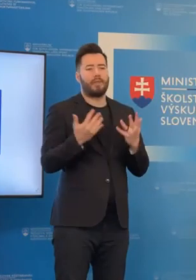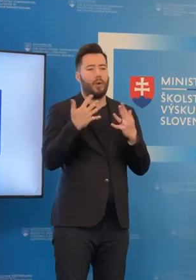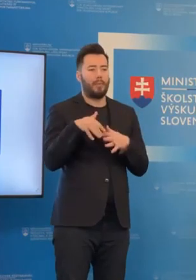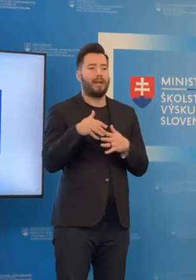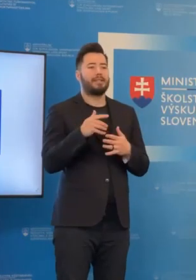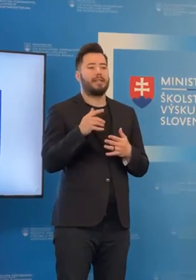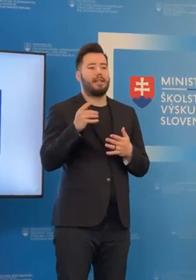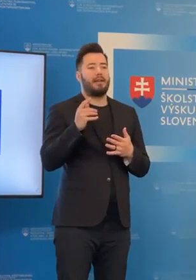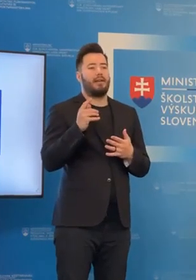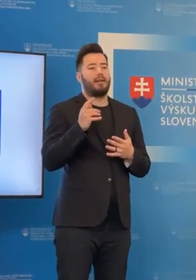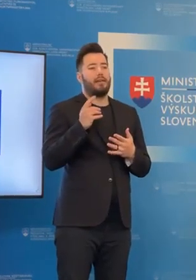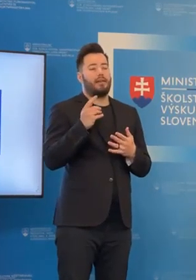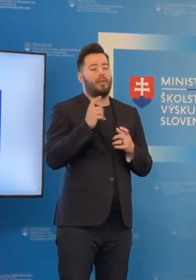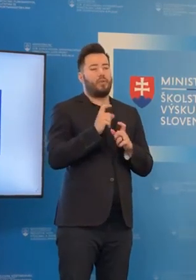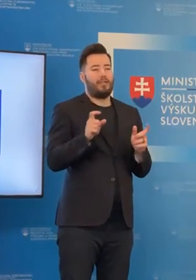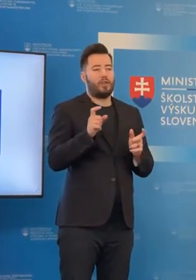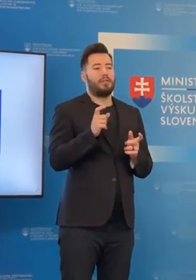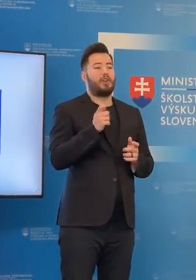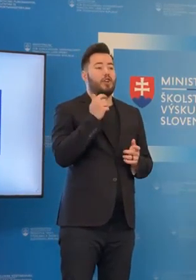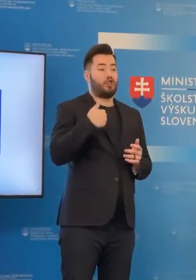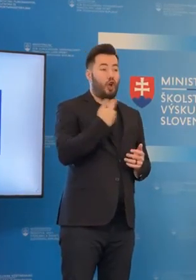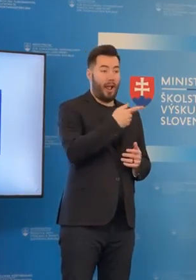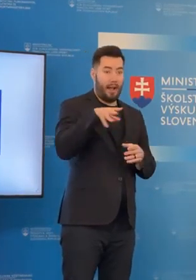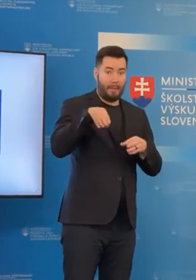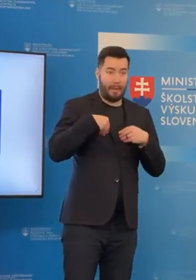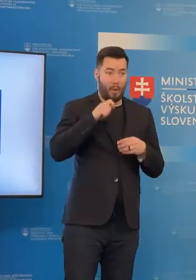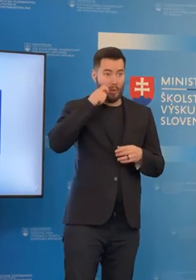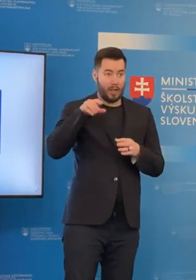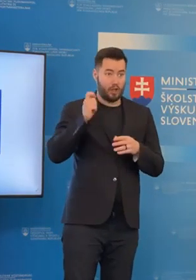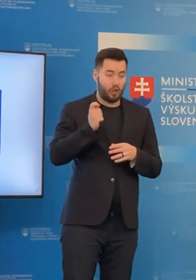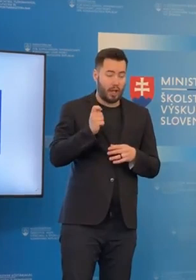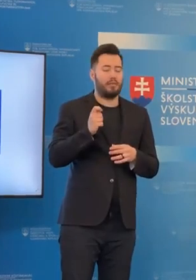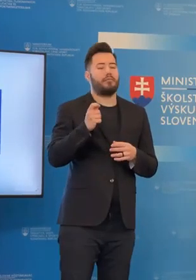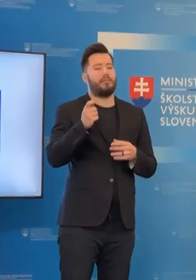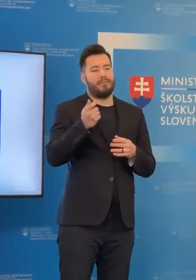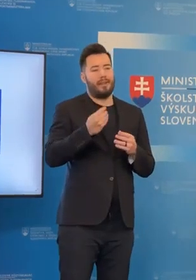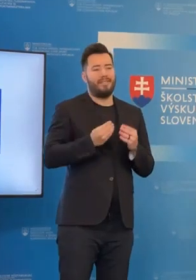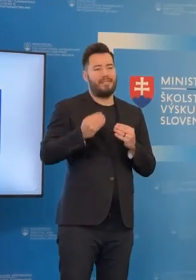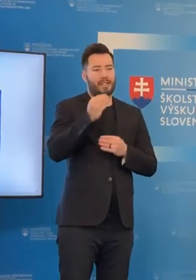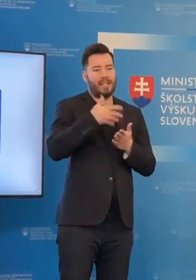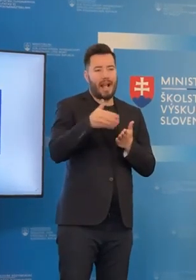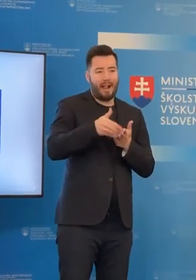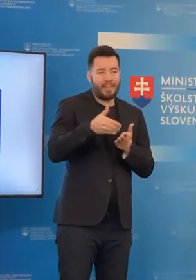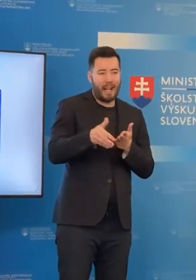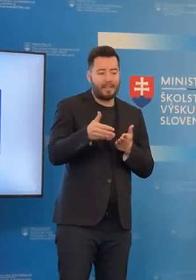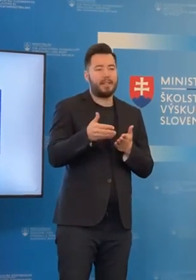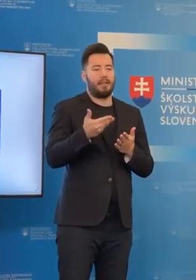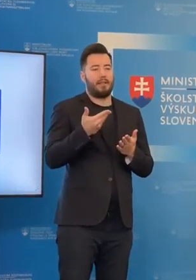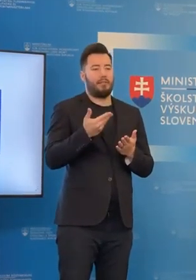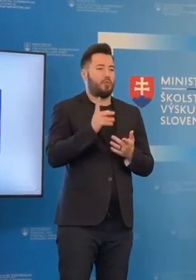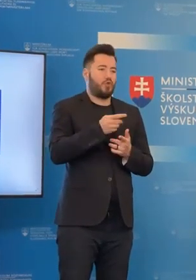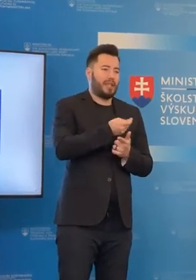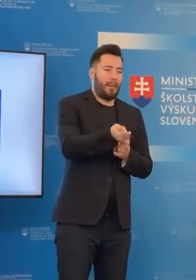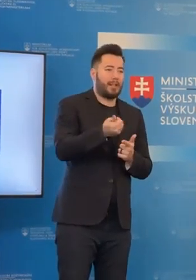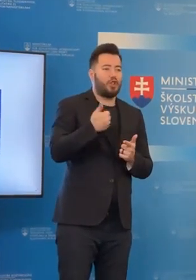momentálne vznikli jednotlivým školám. Môžu si za to kúpiť školské potreby pre žiakov. Môžu si preplatiť možno